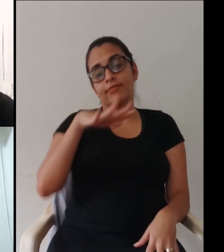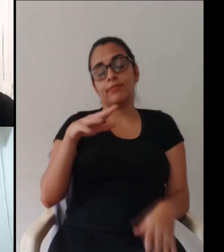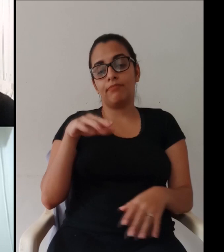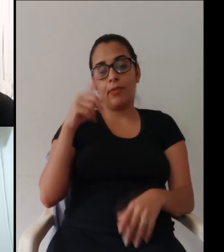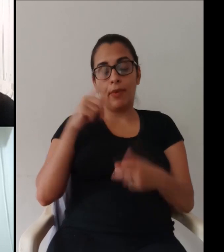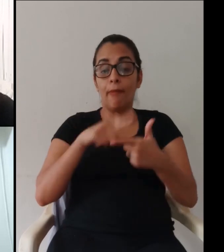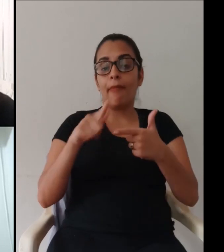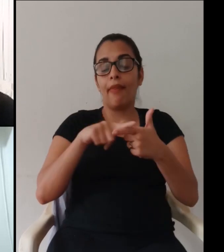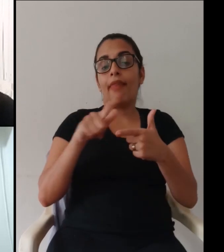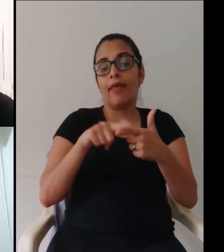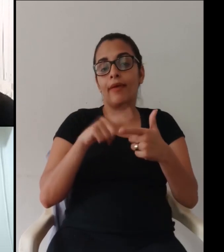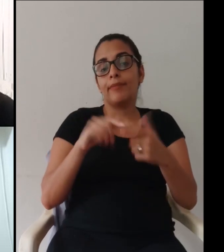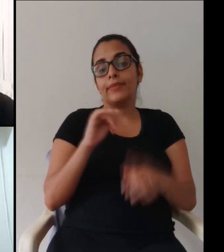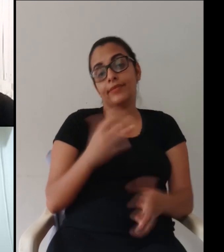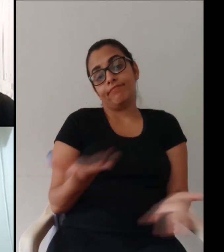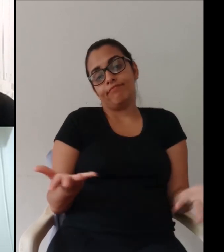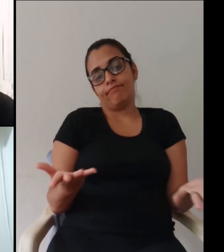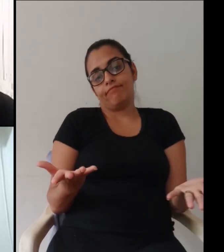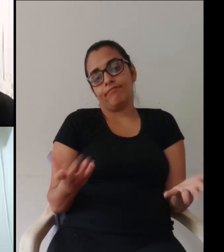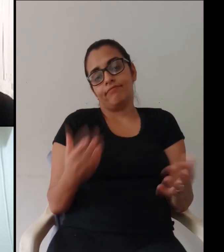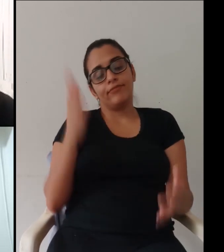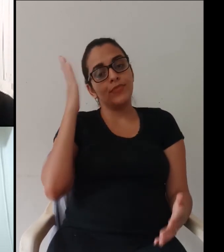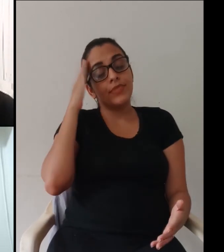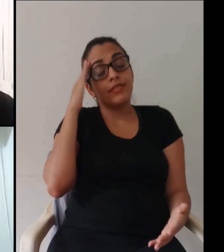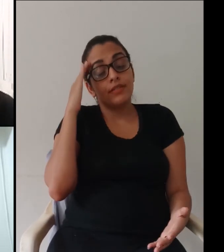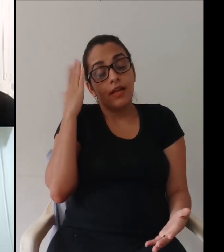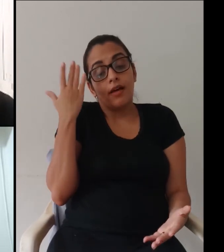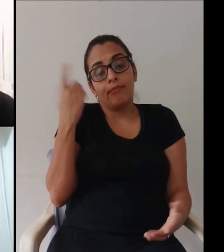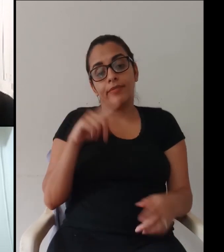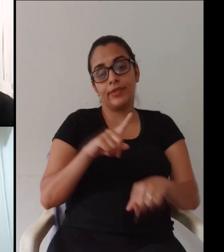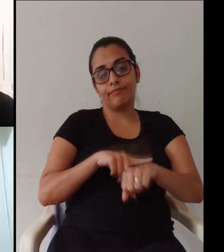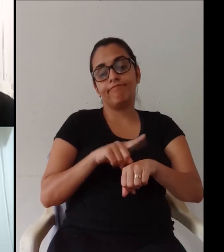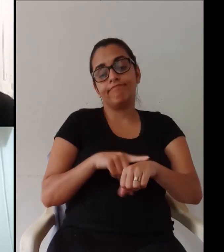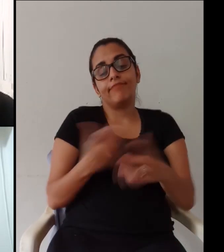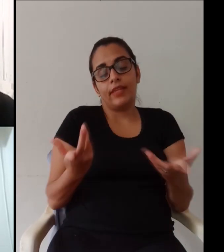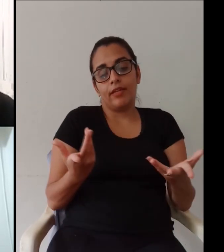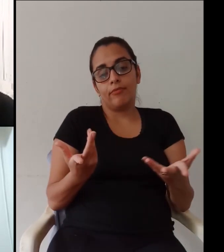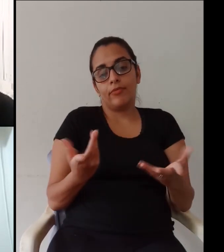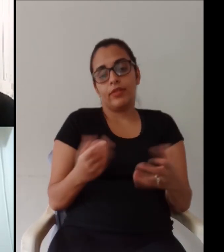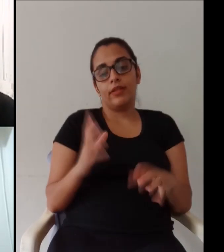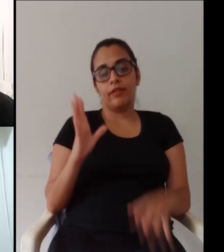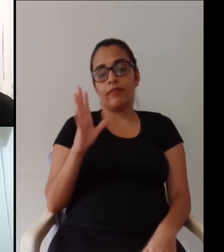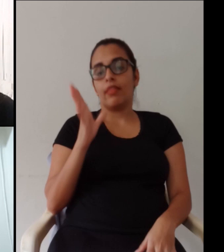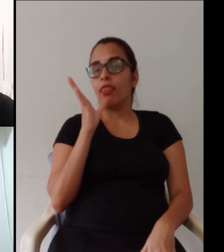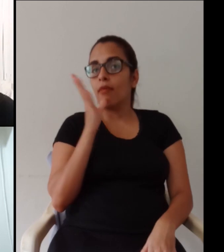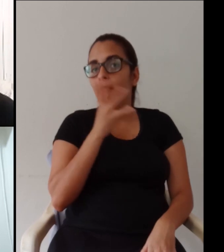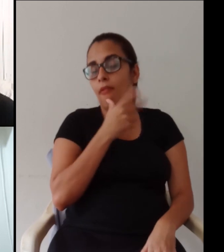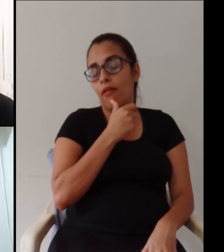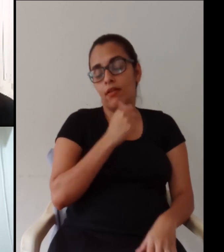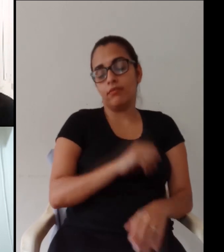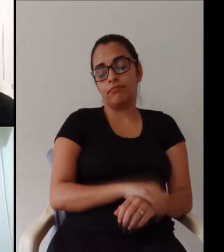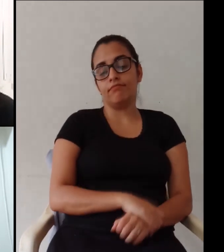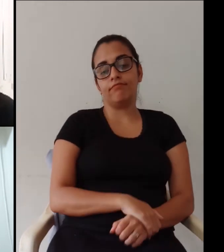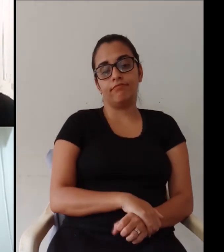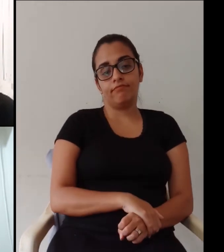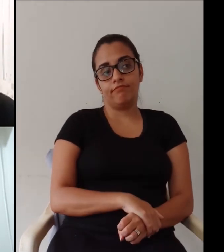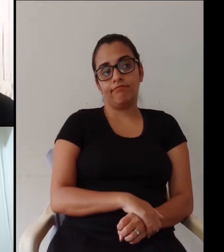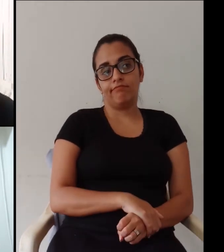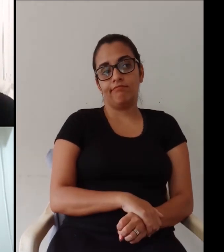e agora todo mundo foi pego de surpresa com essa situação que infelizmente a gente não sabe